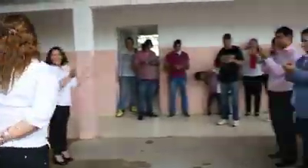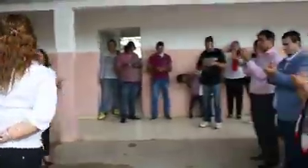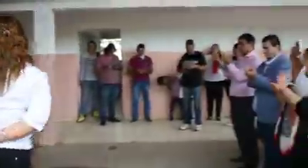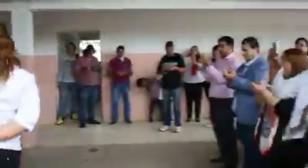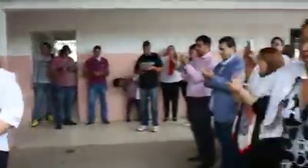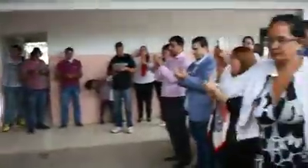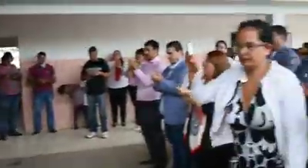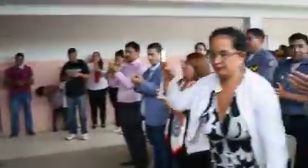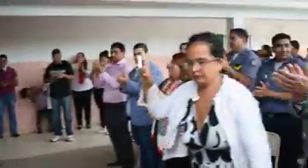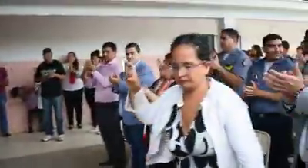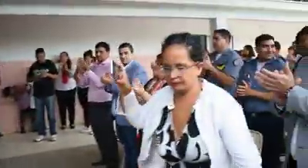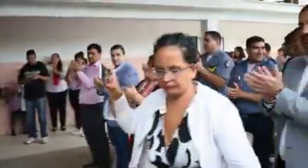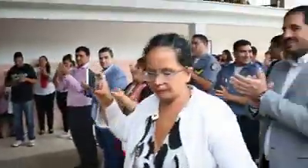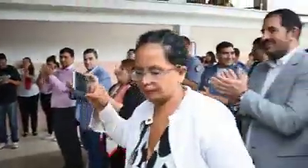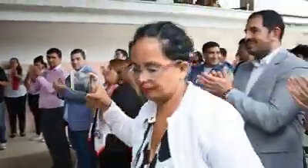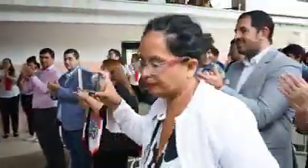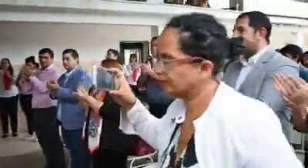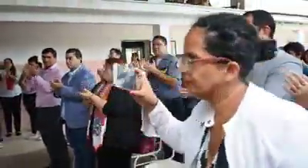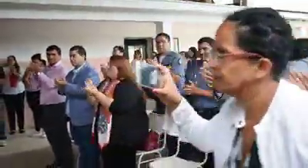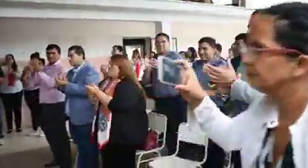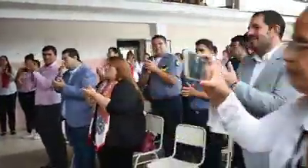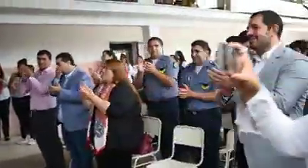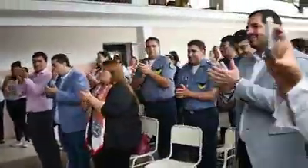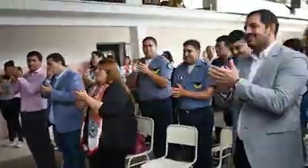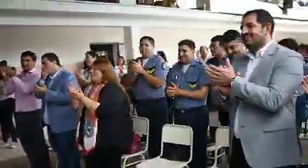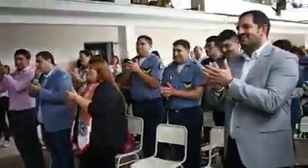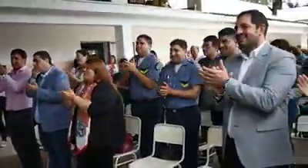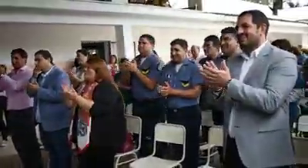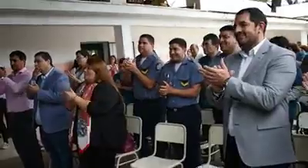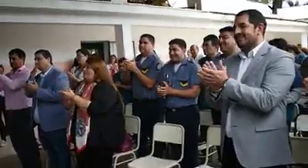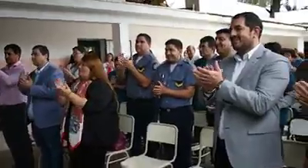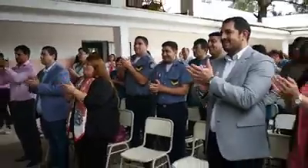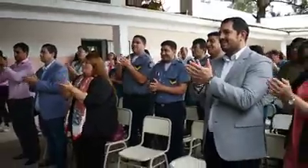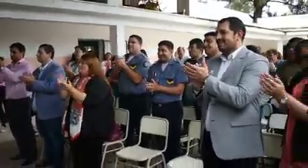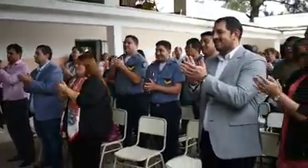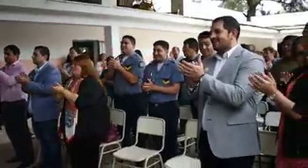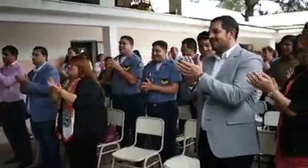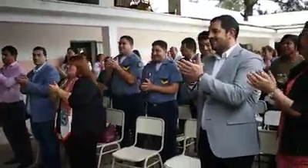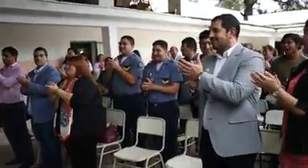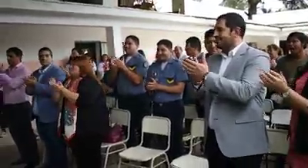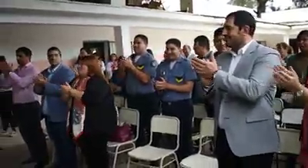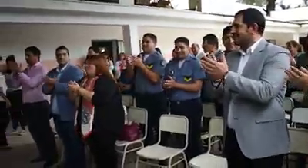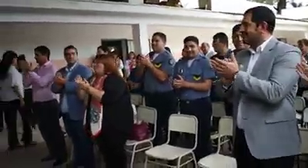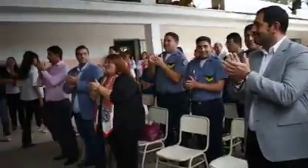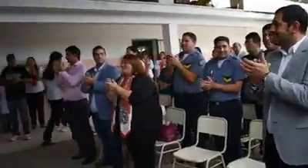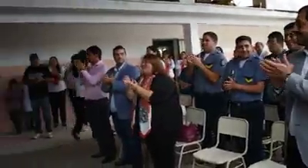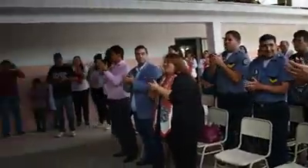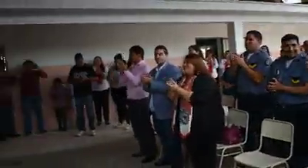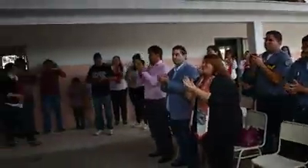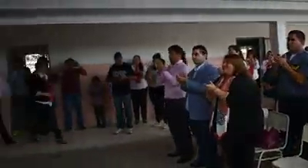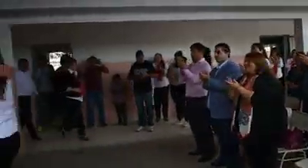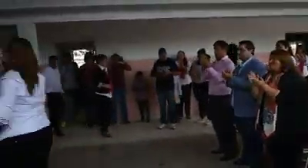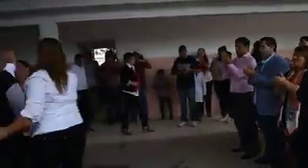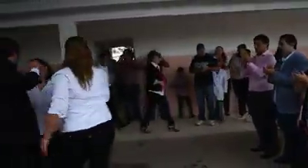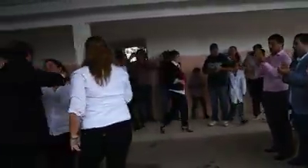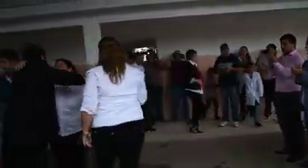Le damos un buen aplauso a los bocetes y a los alumnos que han participado en la interpretación